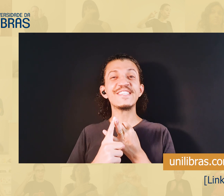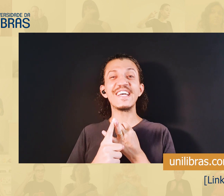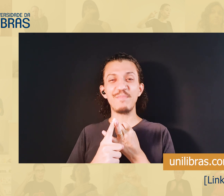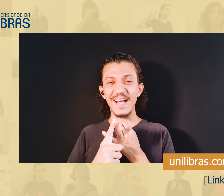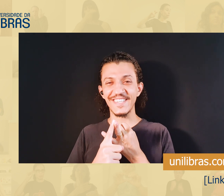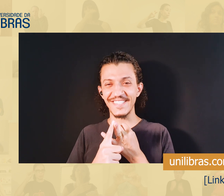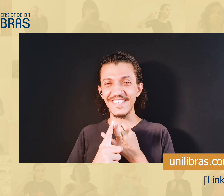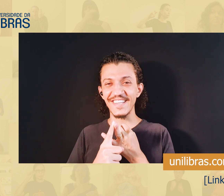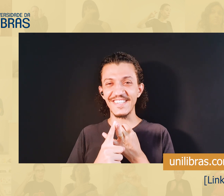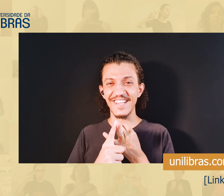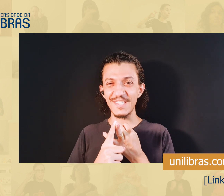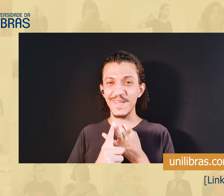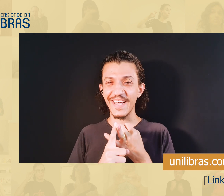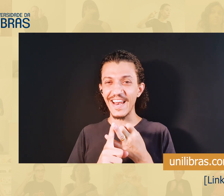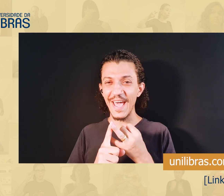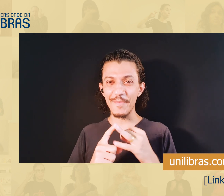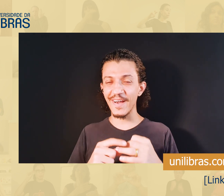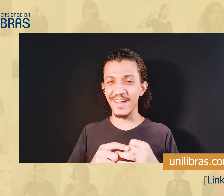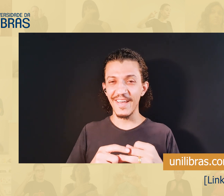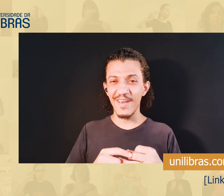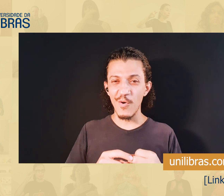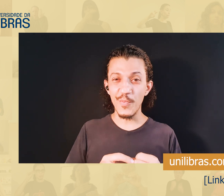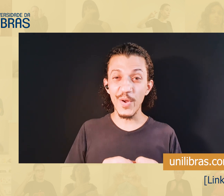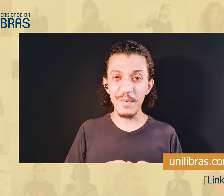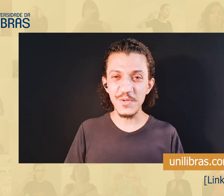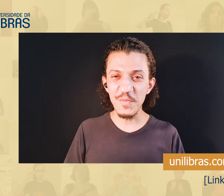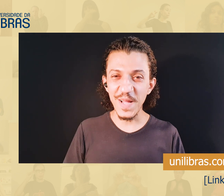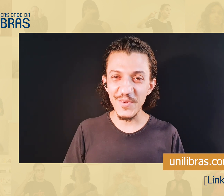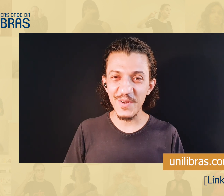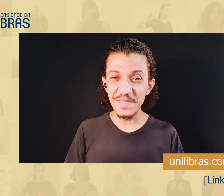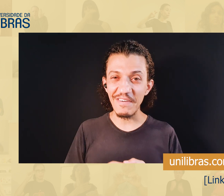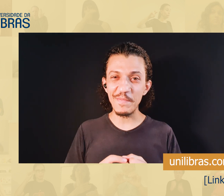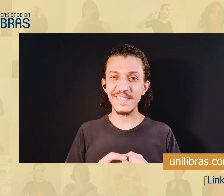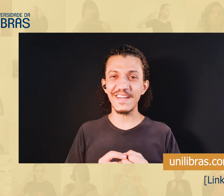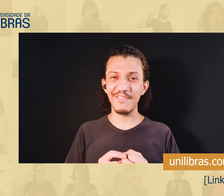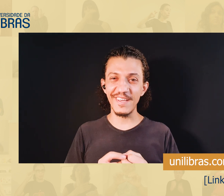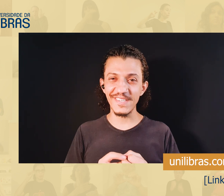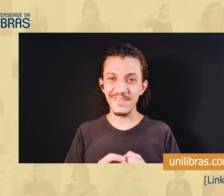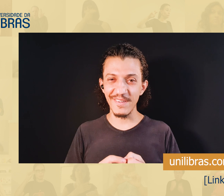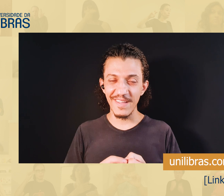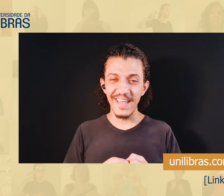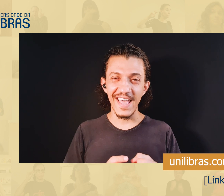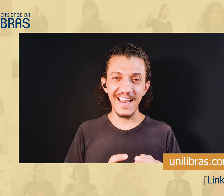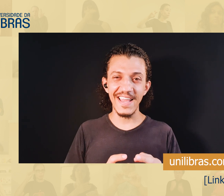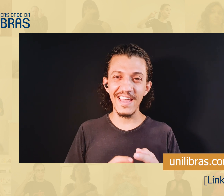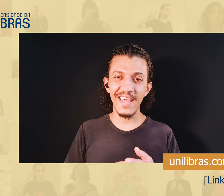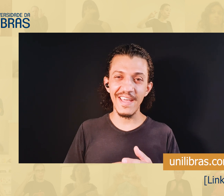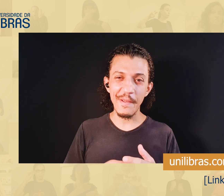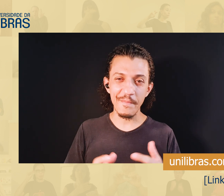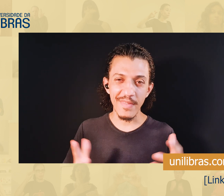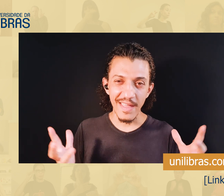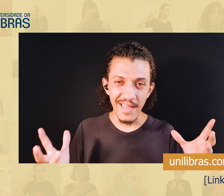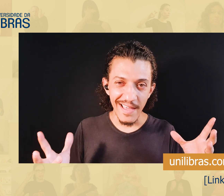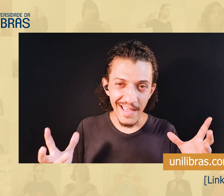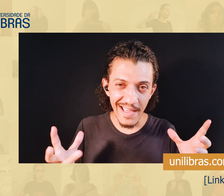que deu quase umas 10 páginas de escrita de sinais, porque naquela época, o programa de computador que eu usava para escrever isso, ele